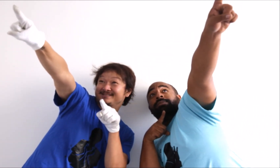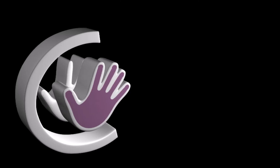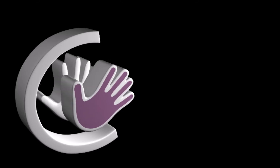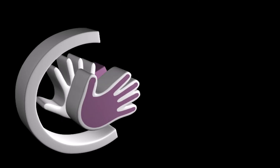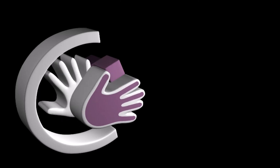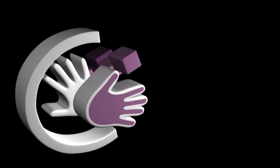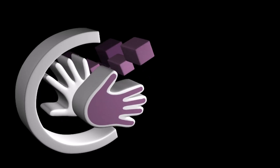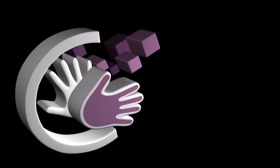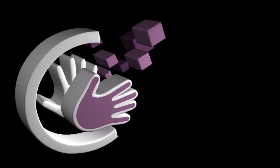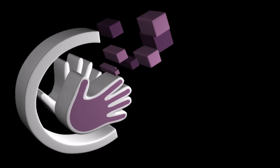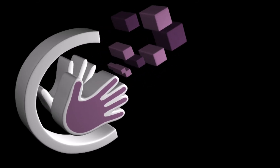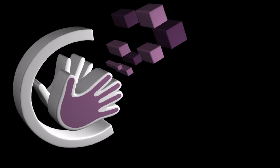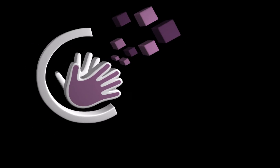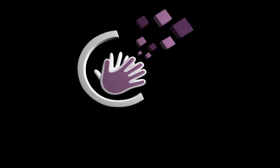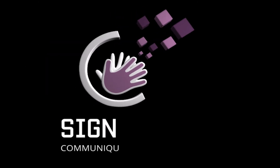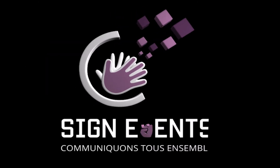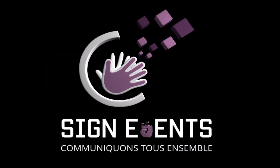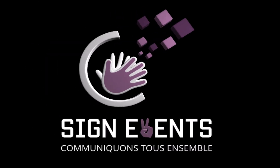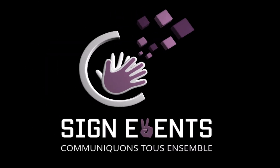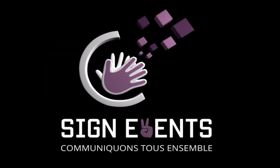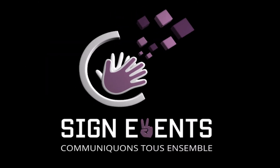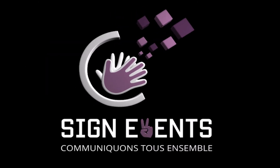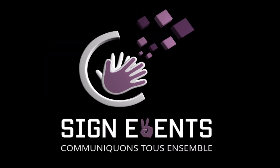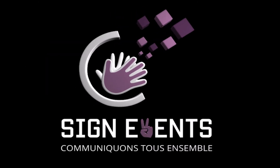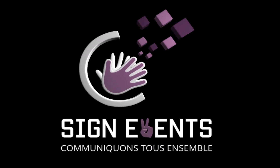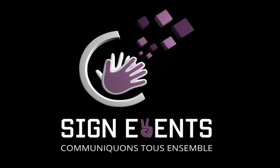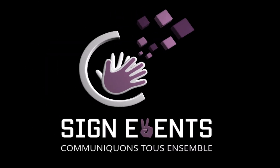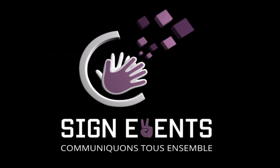peut croire aux ciels J'y crois comme à ta peau ! Sous